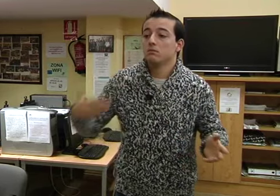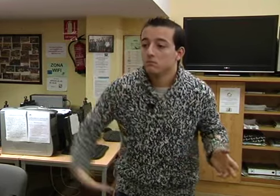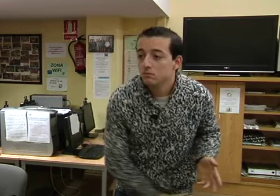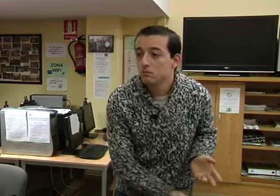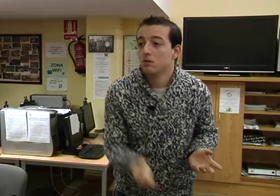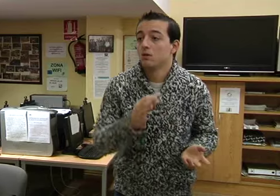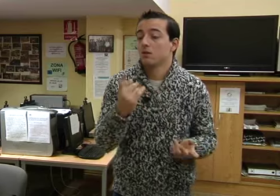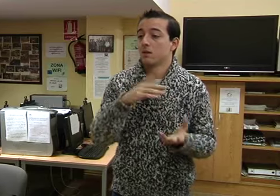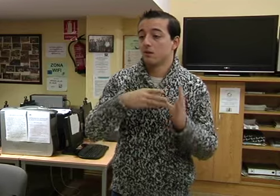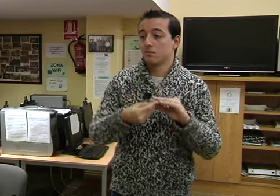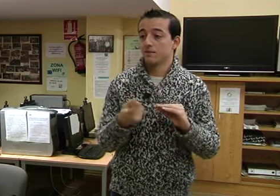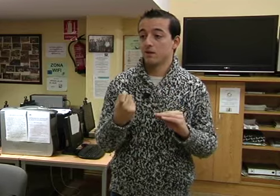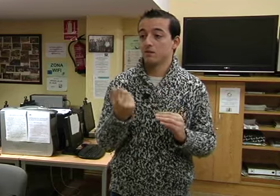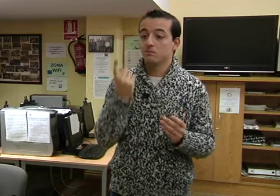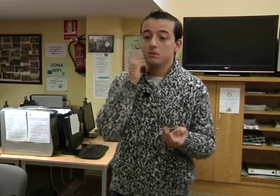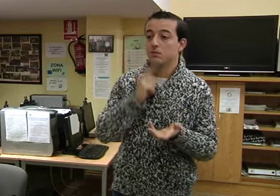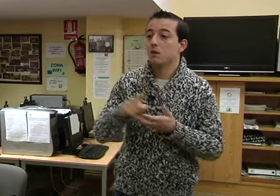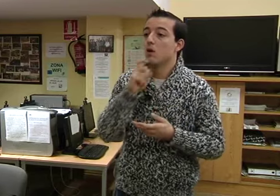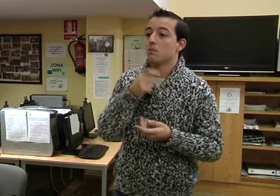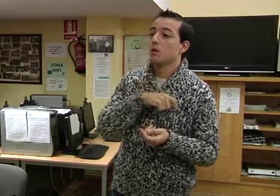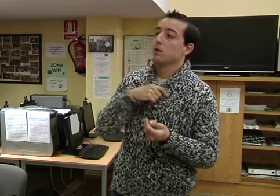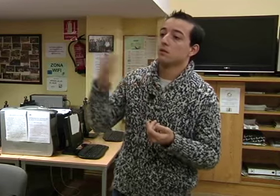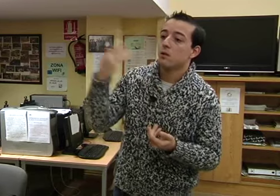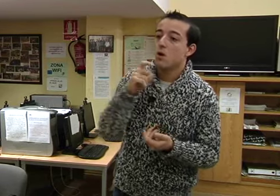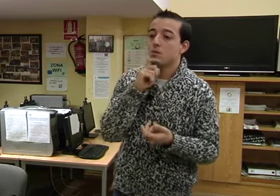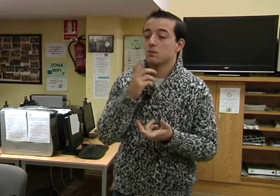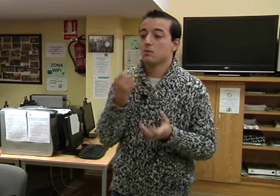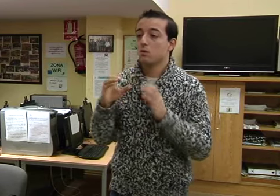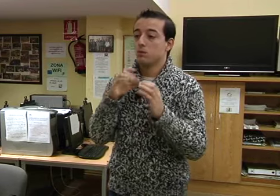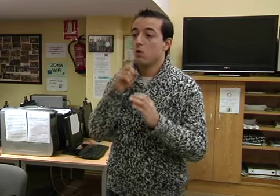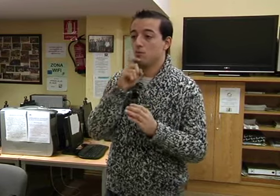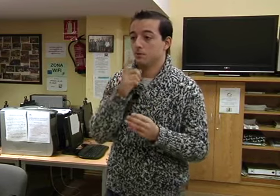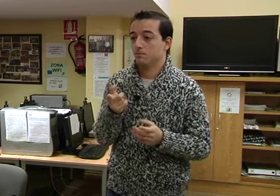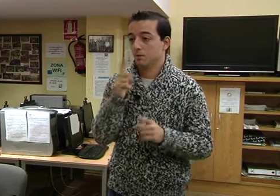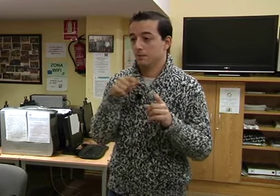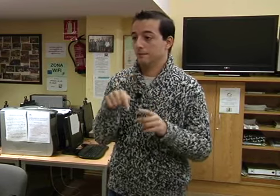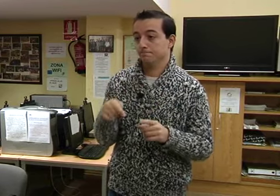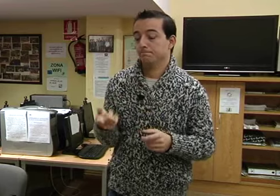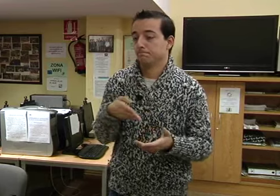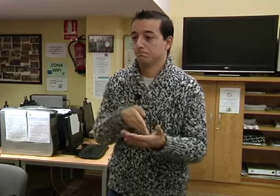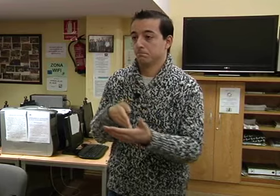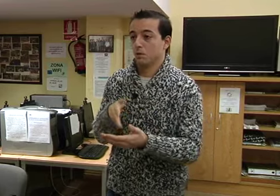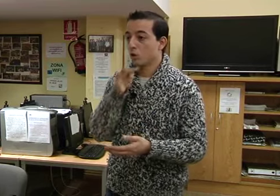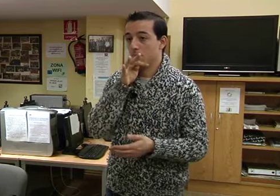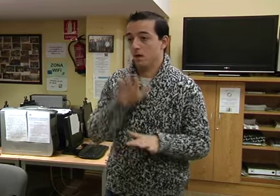sin problemas, por lo en caso de que te atropellen. O por si que falta, pues o cómo avisas a la policía para que llame, cómo te comunicas. Ese sí que es el problema,